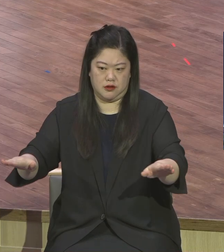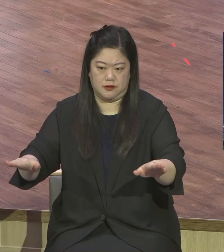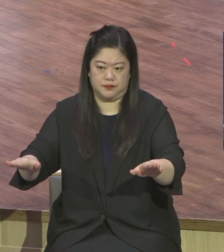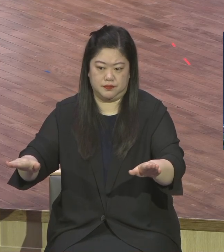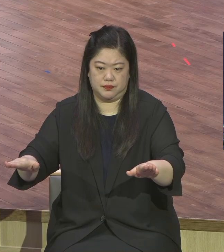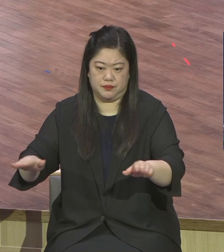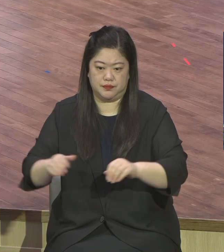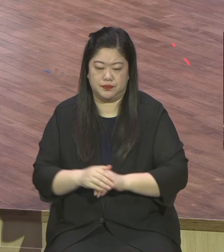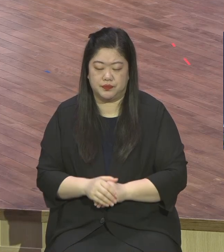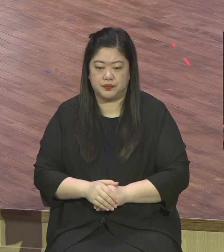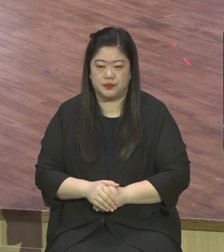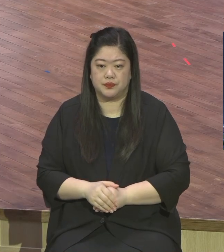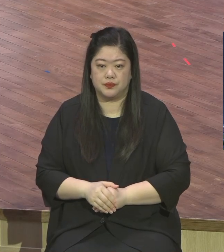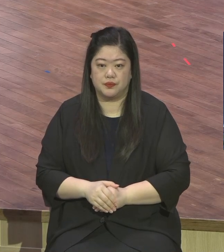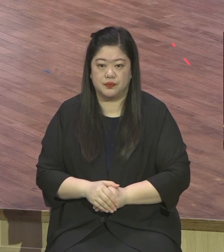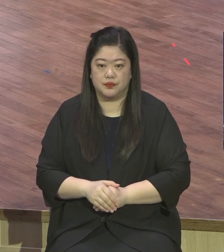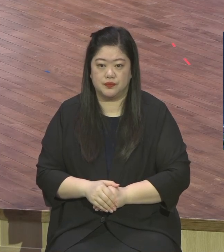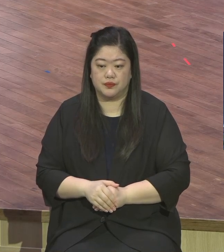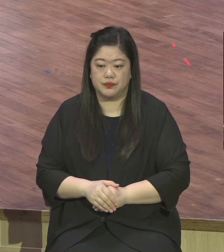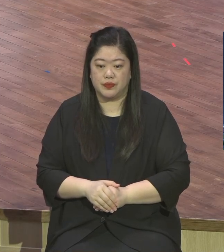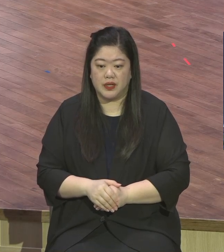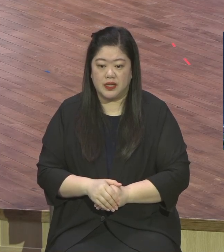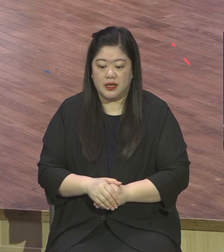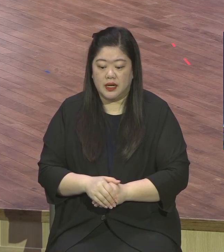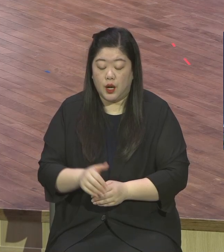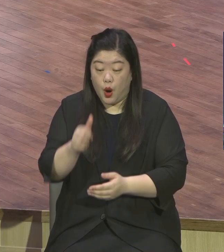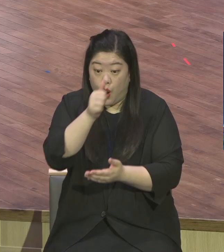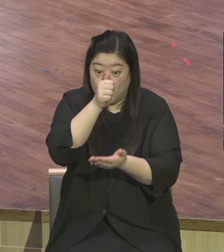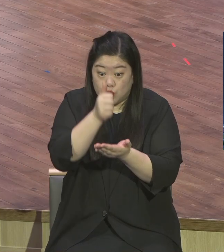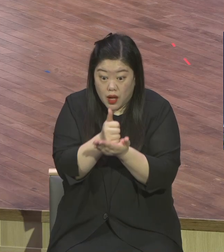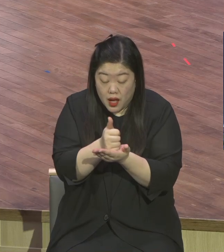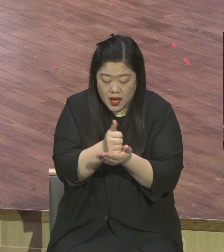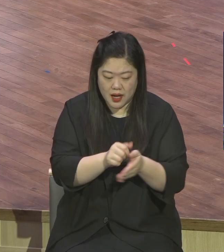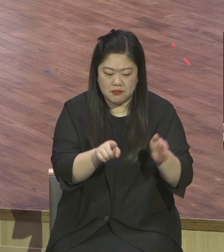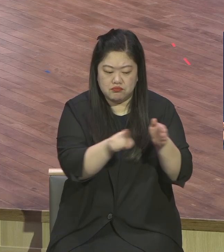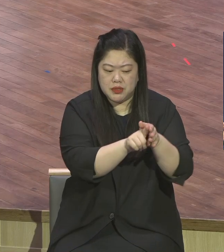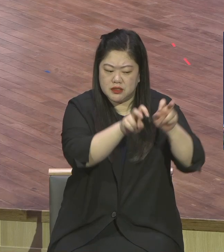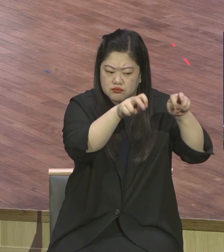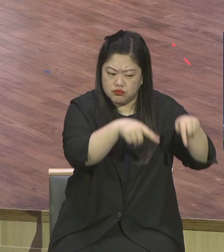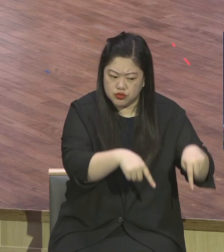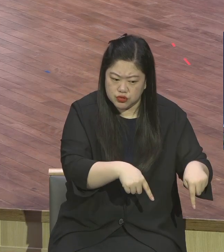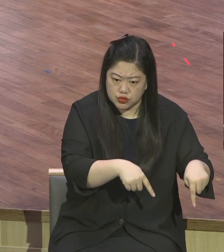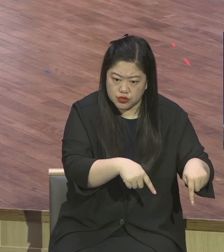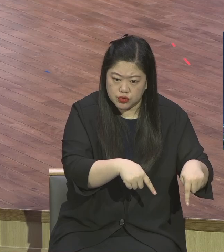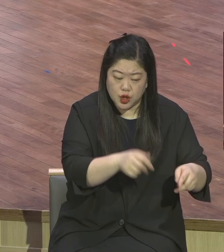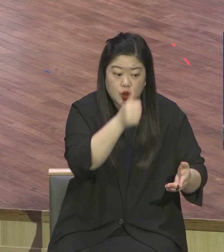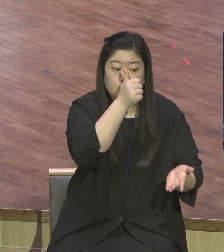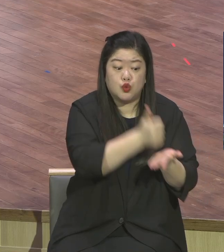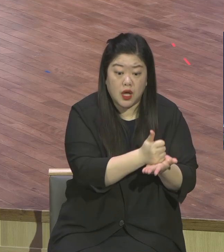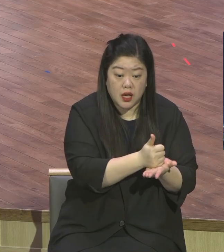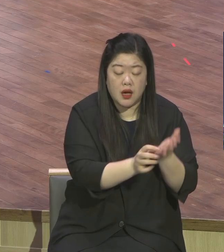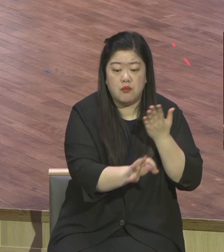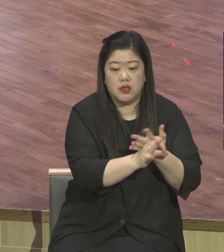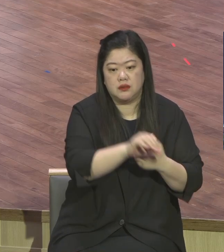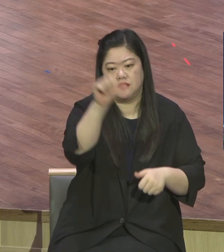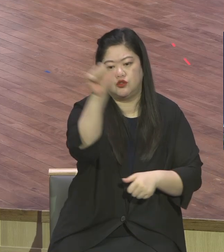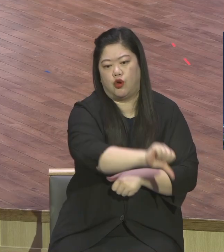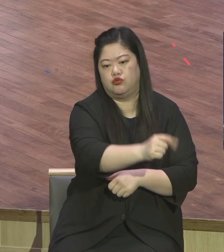짓는지 신자가 짓는지에 다릅니다 같은 죄를 지어도 불신자는 지향이 옵니다 신자는 안 옵니다 아시겠어요 해방됐기